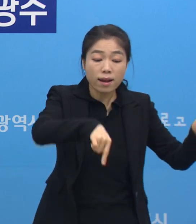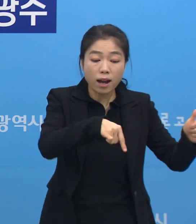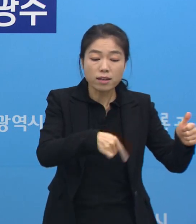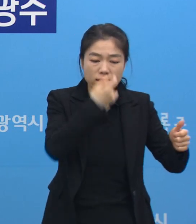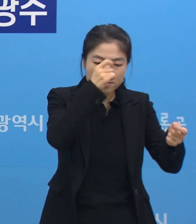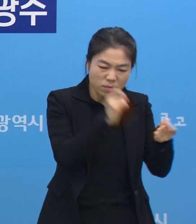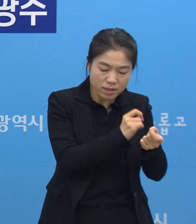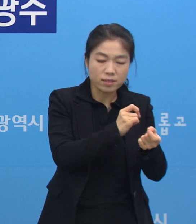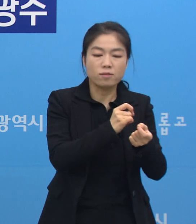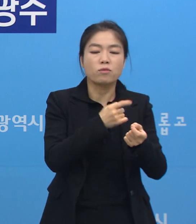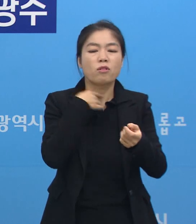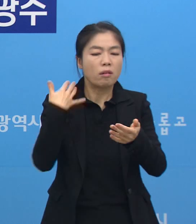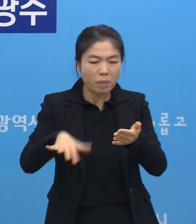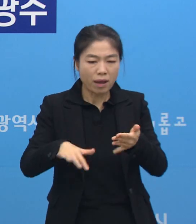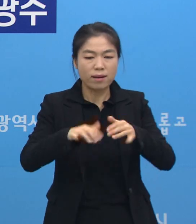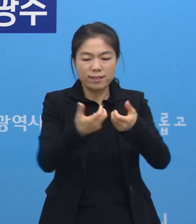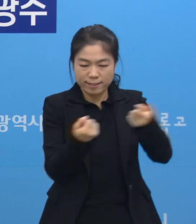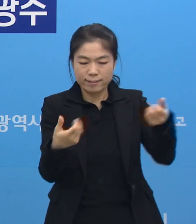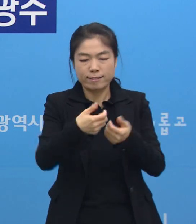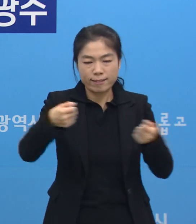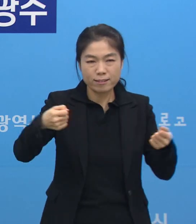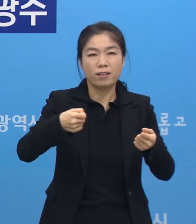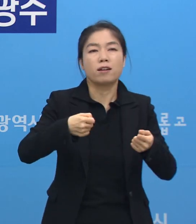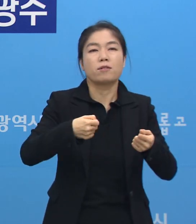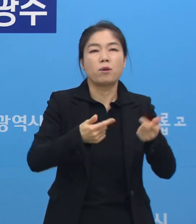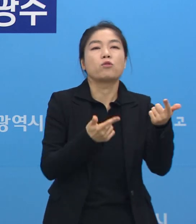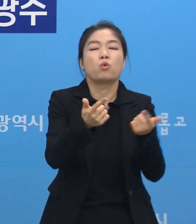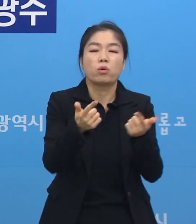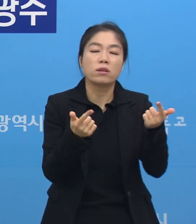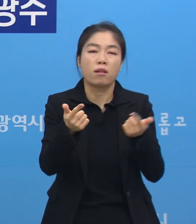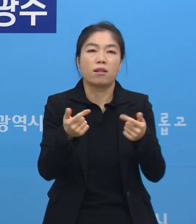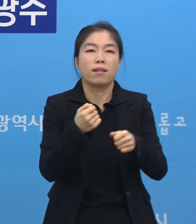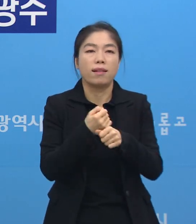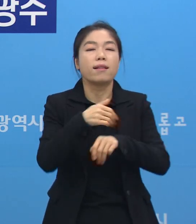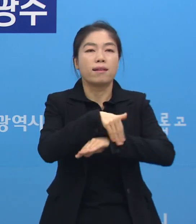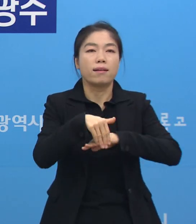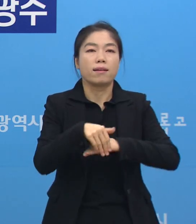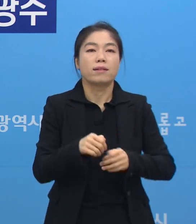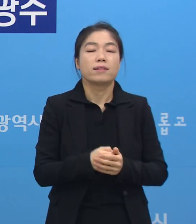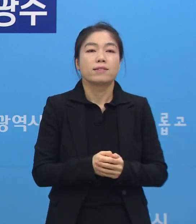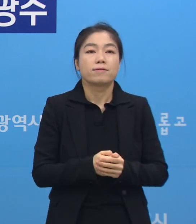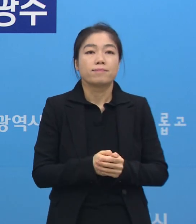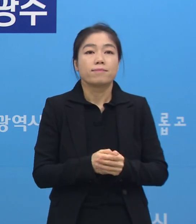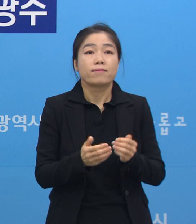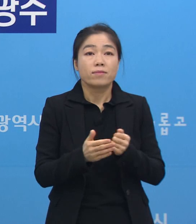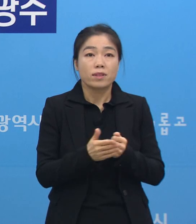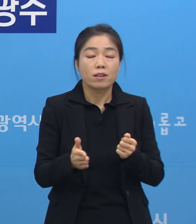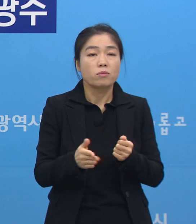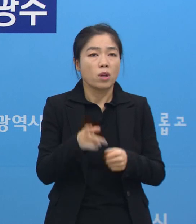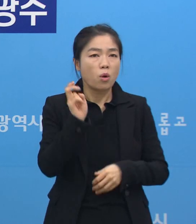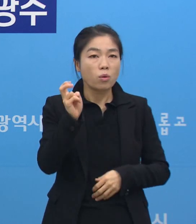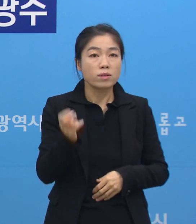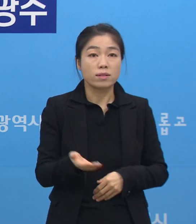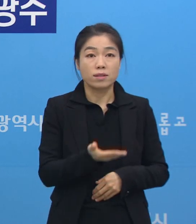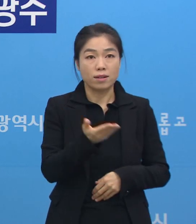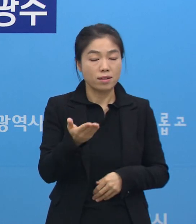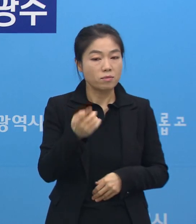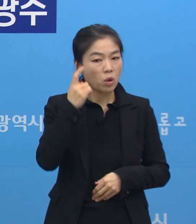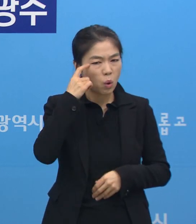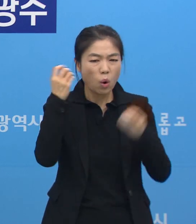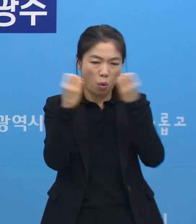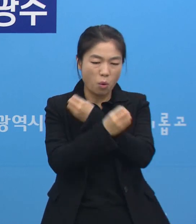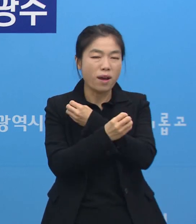추가적으로 저희들이 환자를 이송을 하면서 동일 집단 코어트 격리를 하는 것입니다. 그래서 혹시 잘못